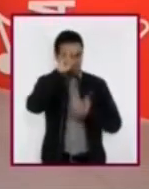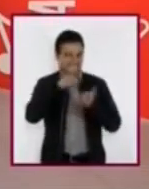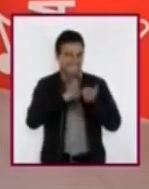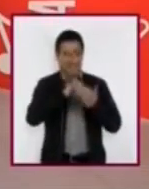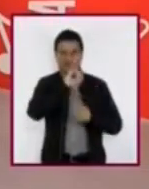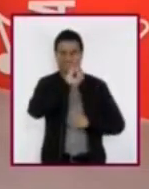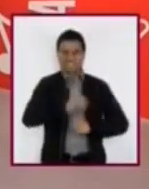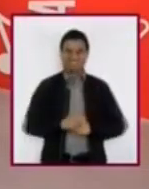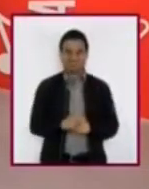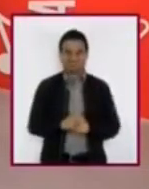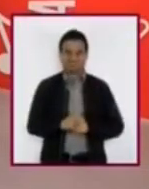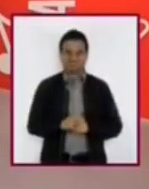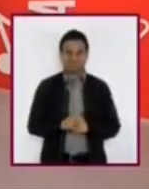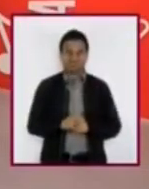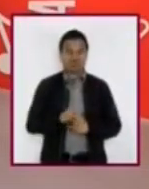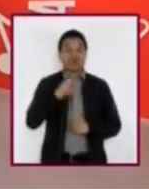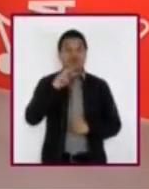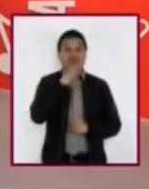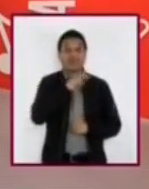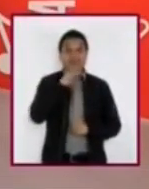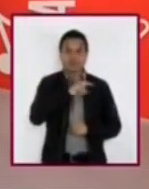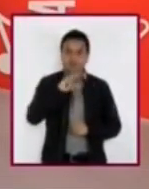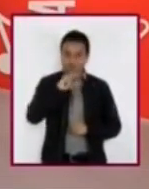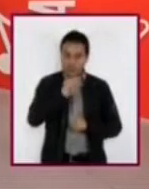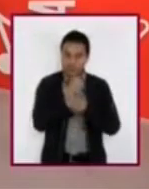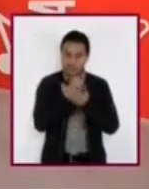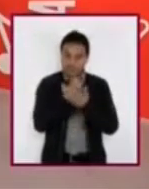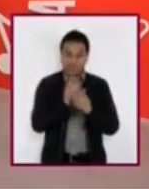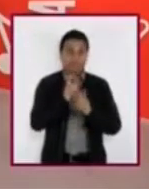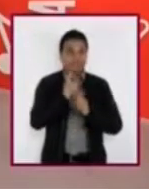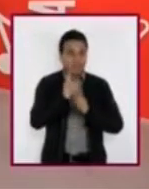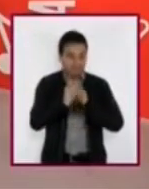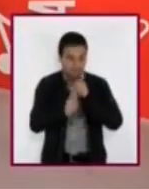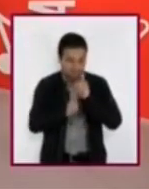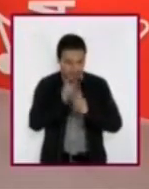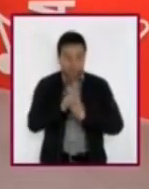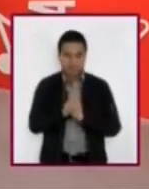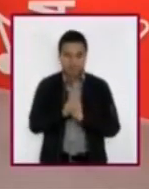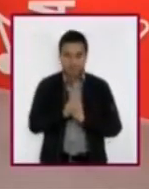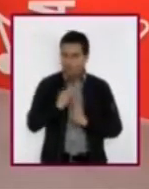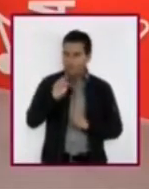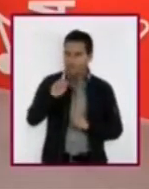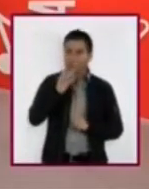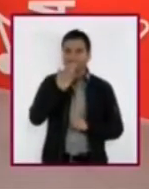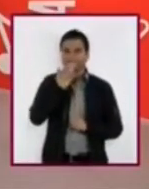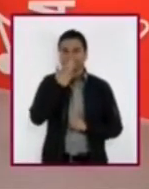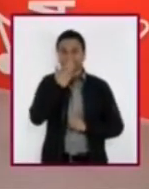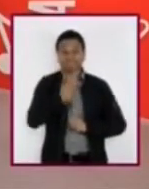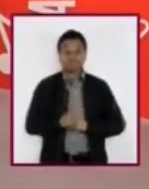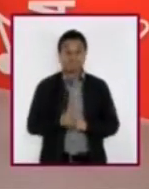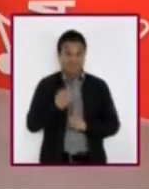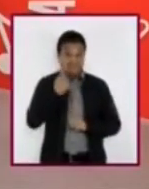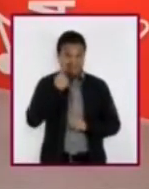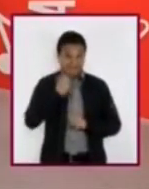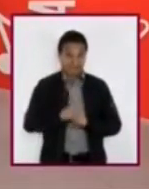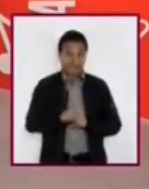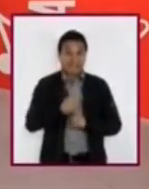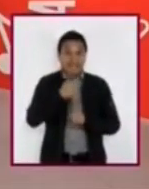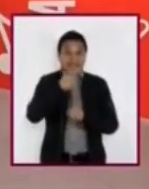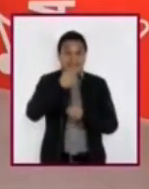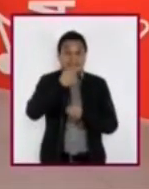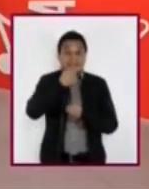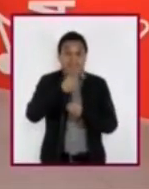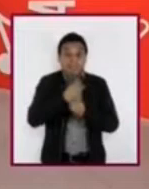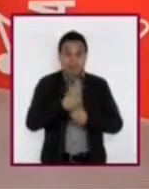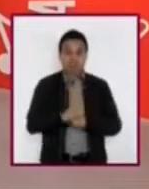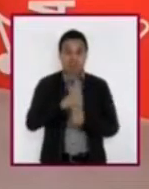Pero no vayas muy rápido para irte siguiendo. Me parece muy bien. Miren, primero que se